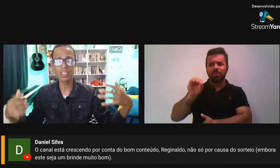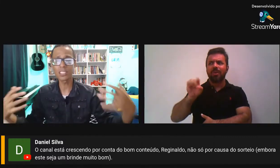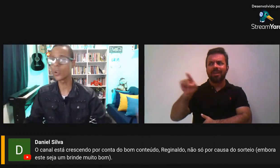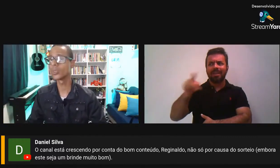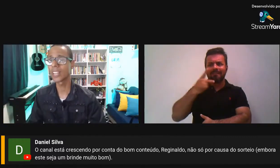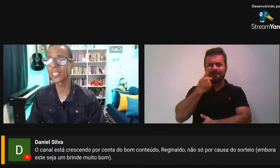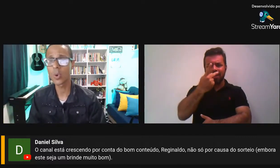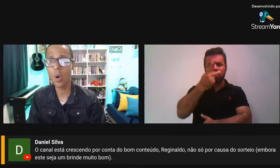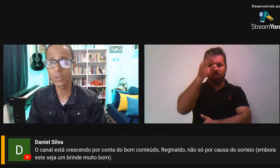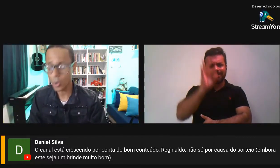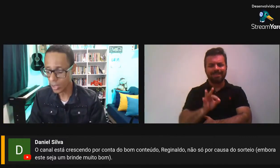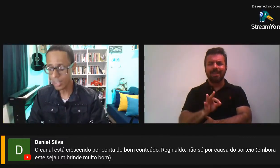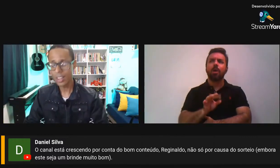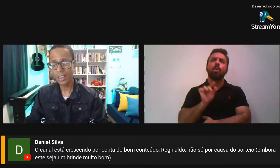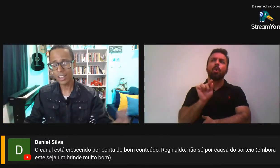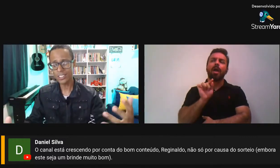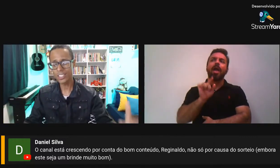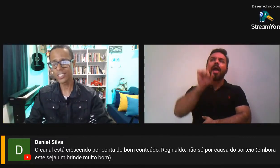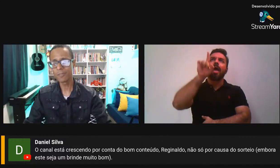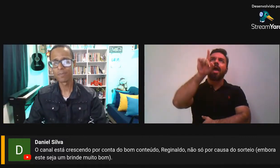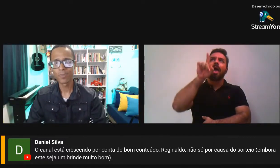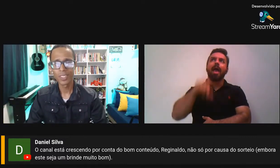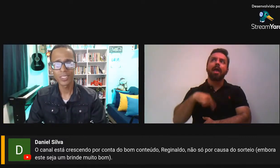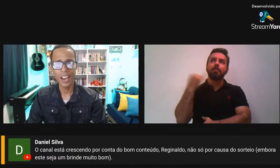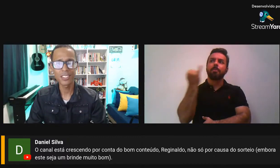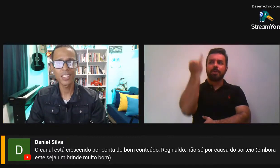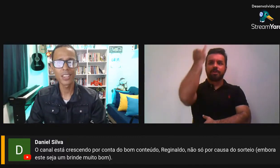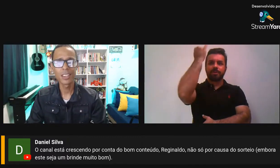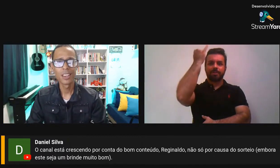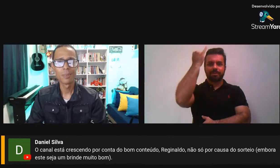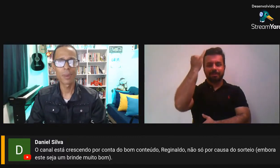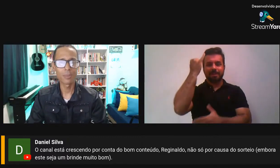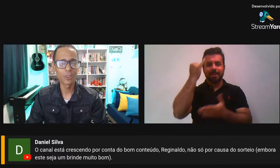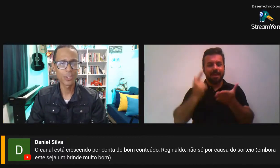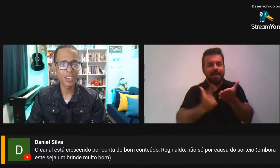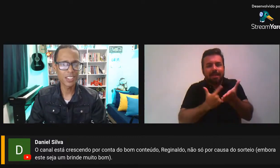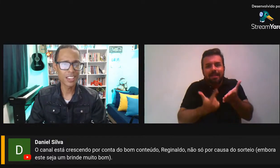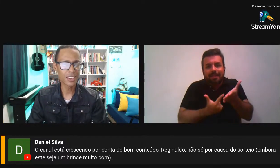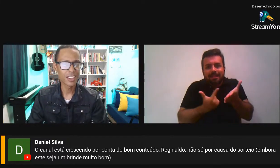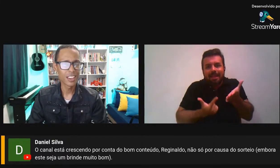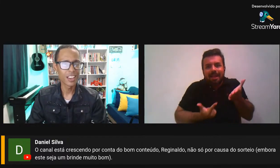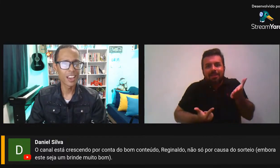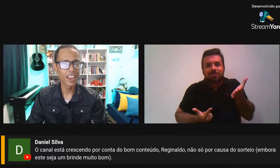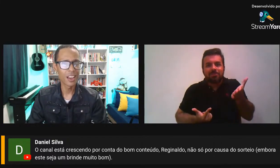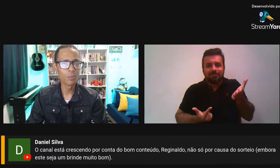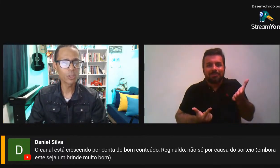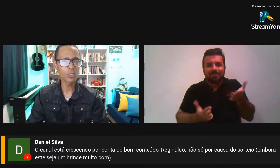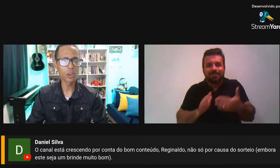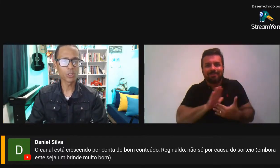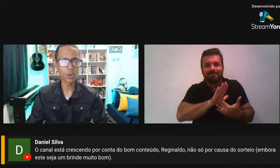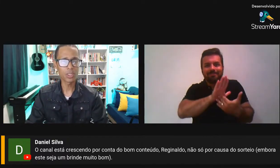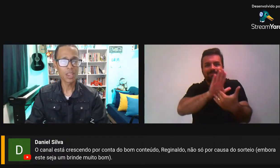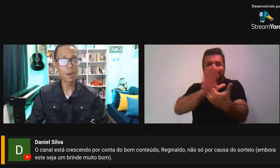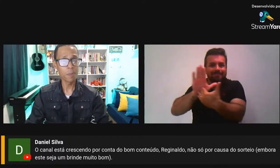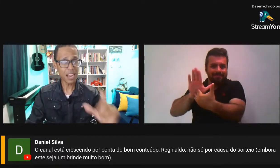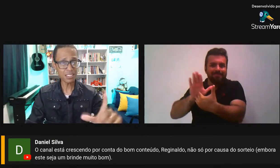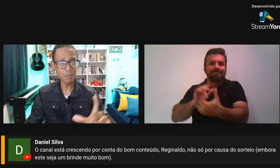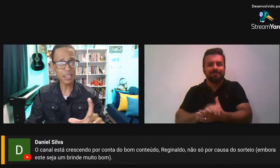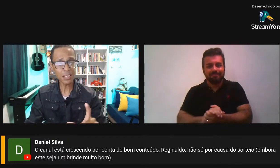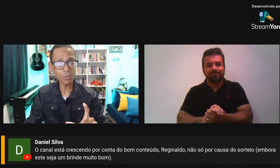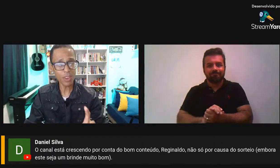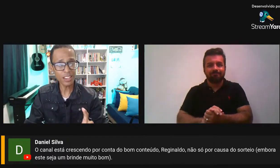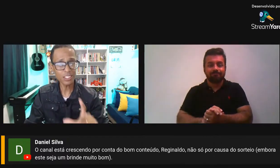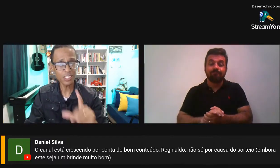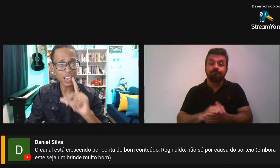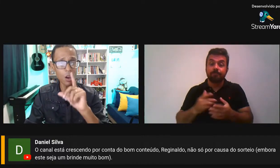pesquisas, entro em contato com o autor, e a gente traz aqui para vocês aí muitos autores. Para